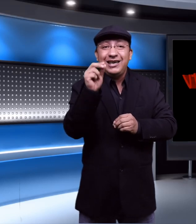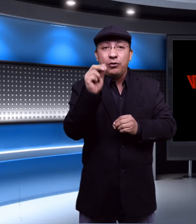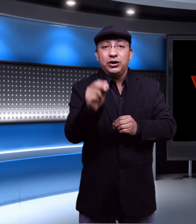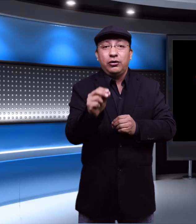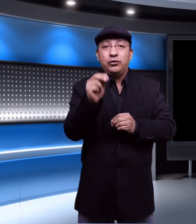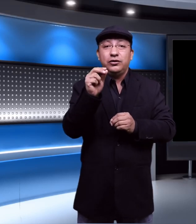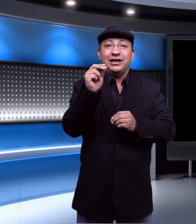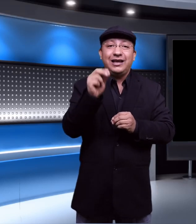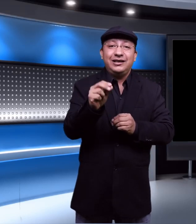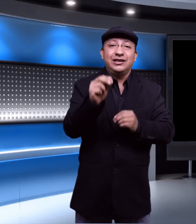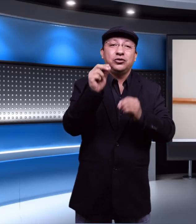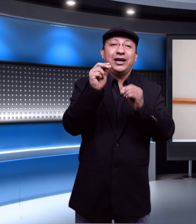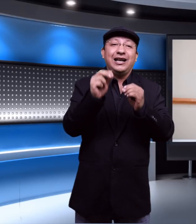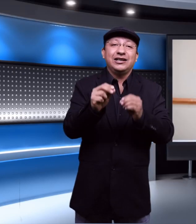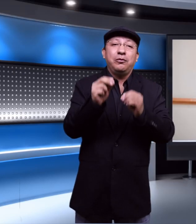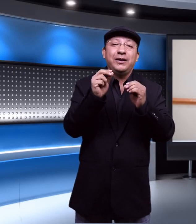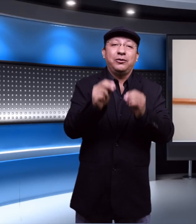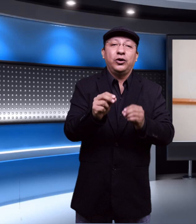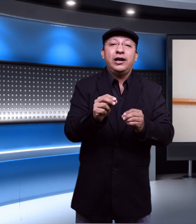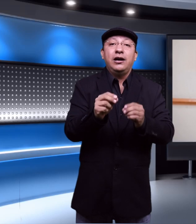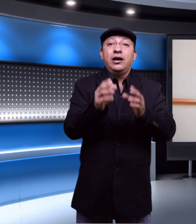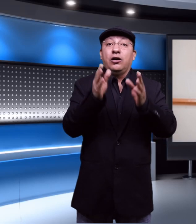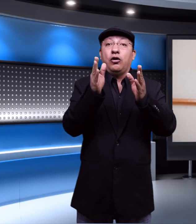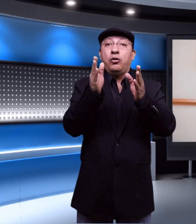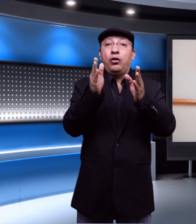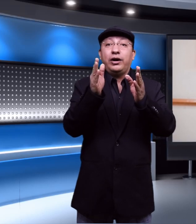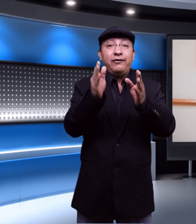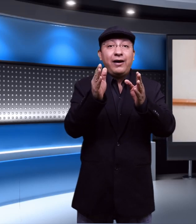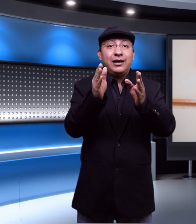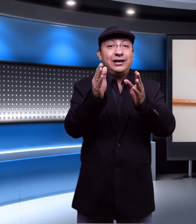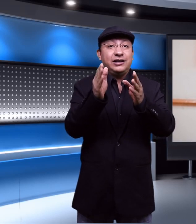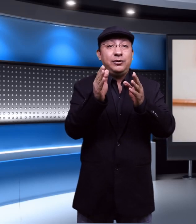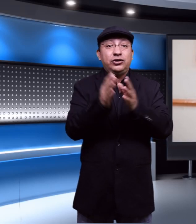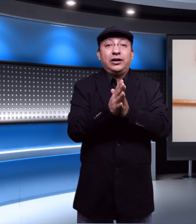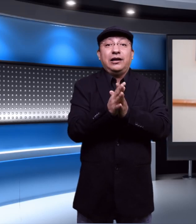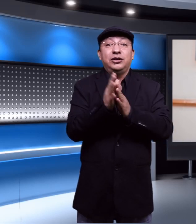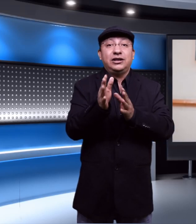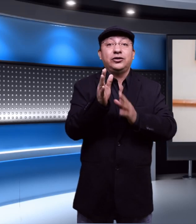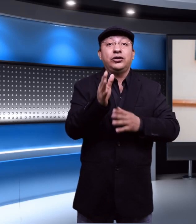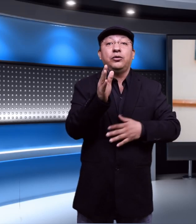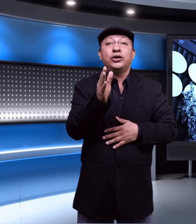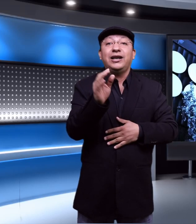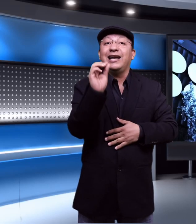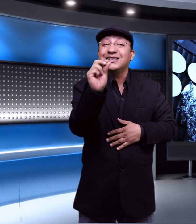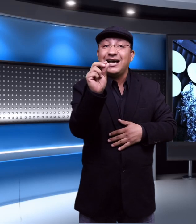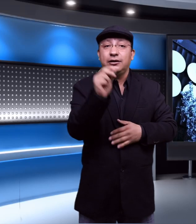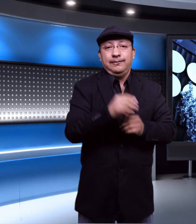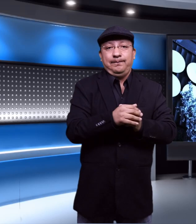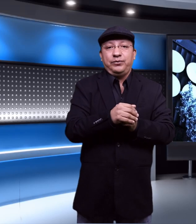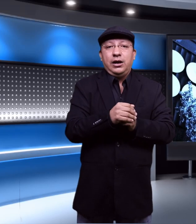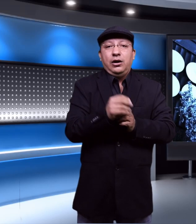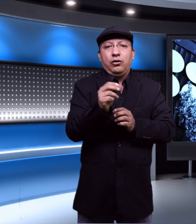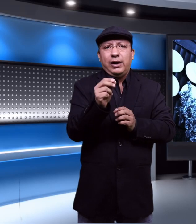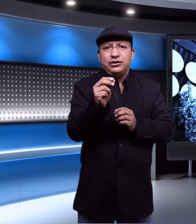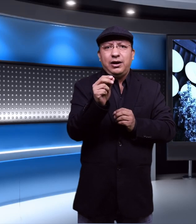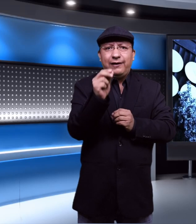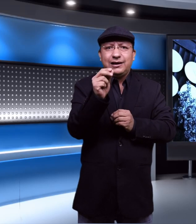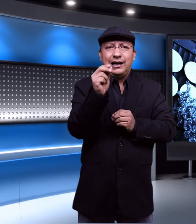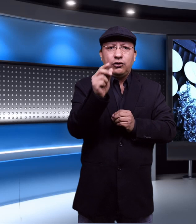ella omitió algunos detalles en su declaración patrimonial como jefa del servicio de la administración tributaria del SAT lo cual es una falta a la